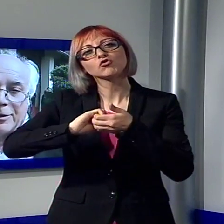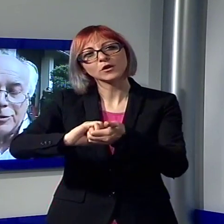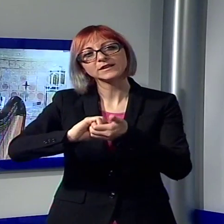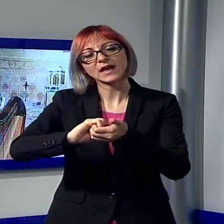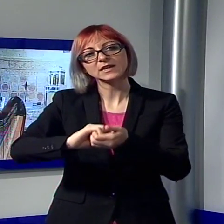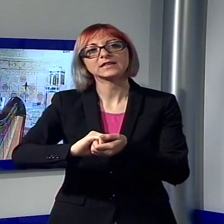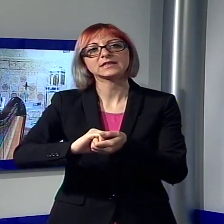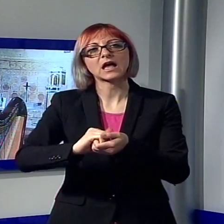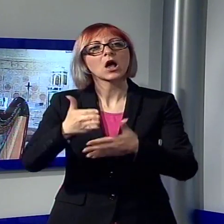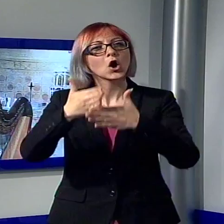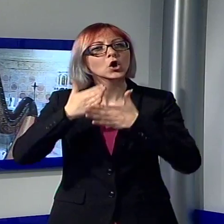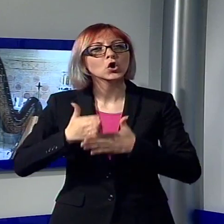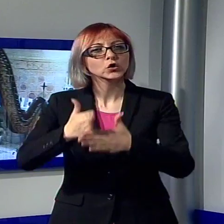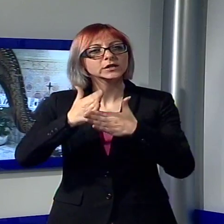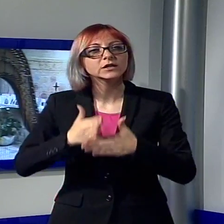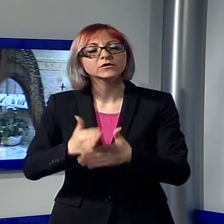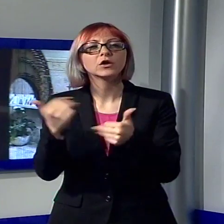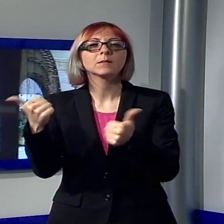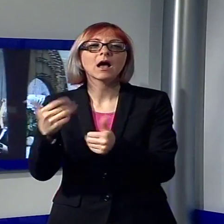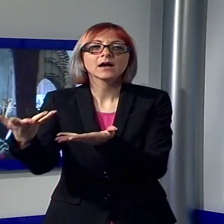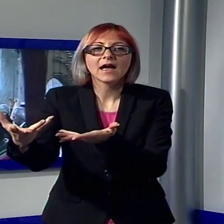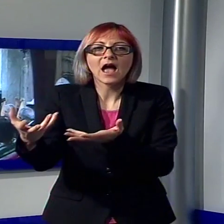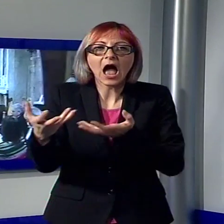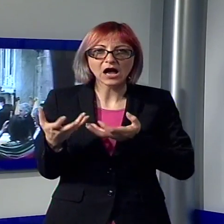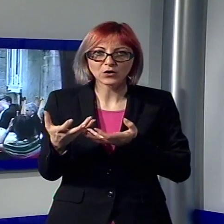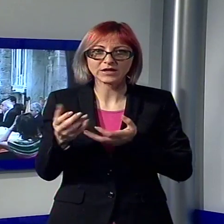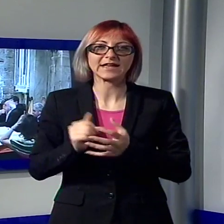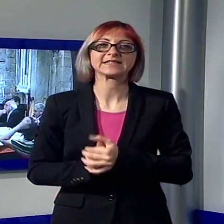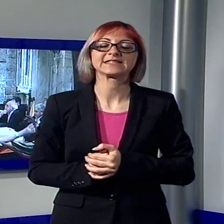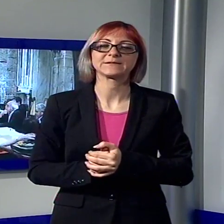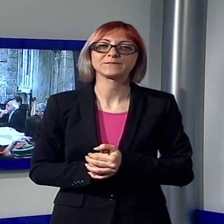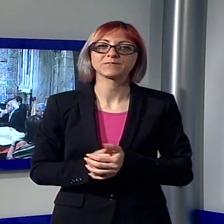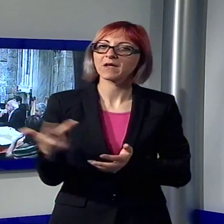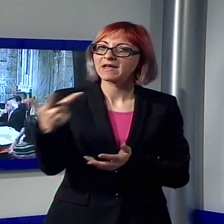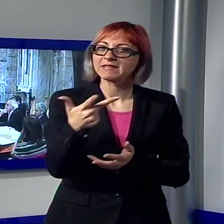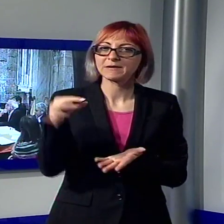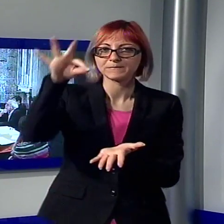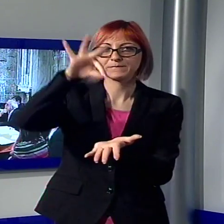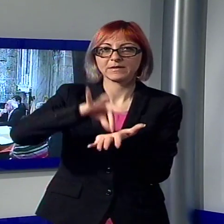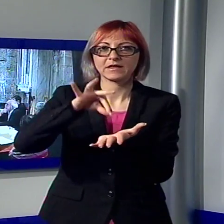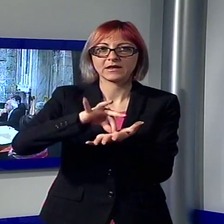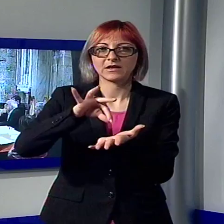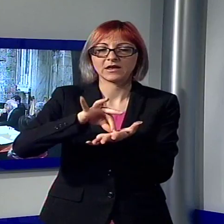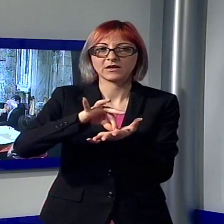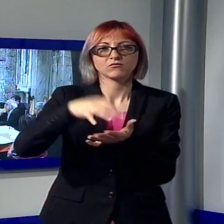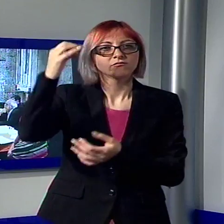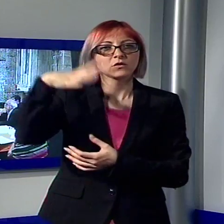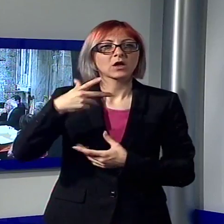condivisione e dell'accoglienza che sono un po' al centro dello spirito di questa nostra iniziativa che è